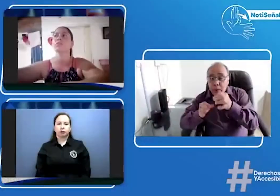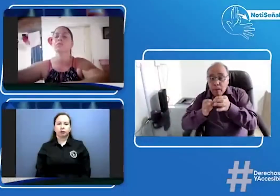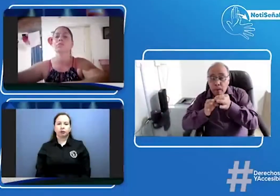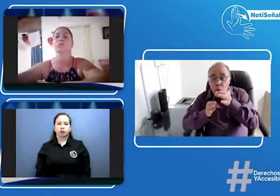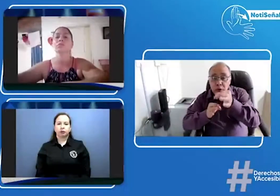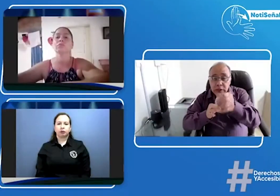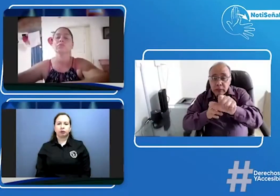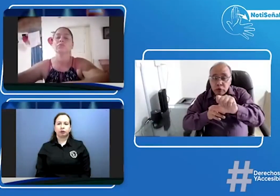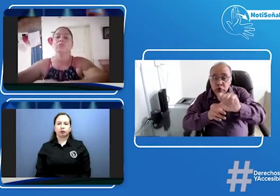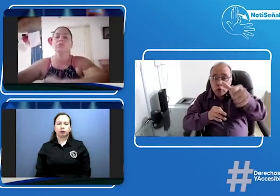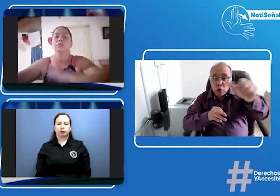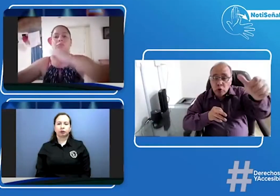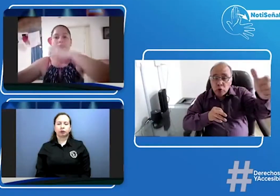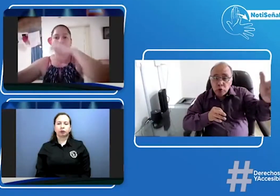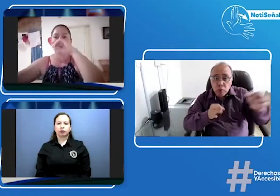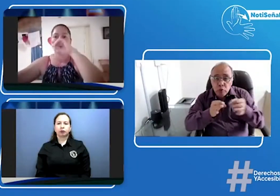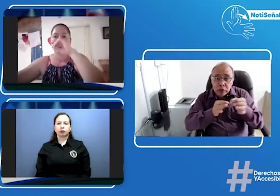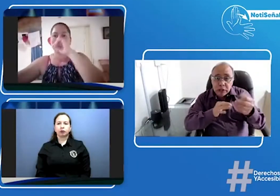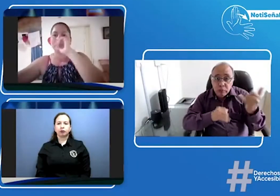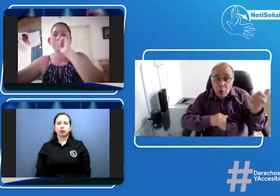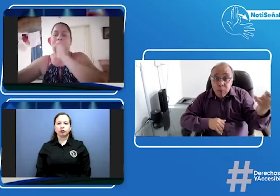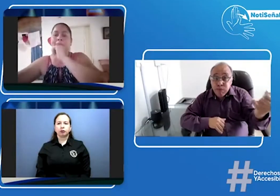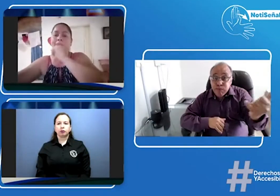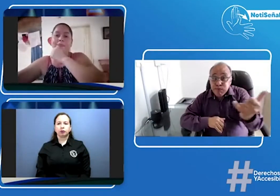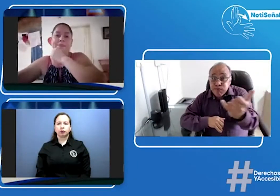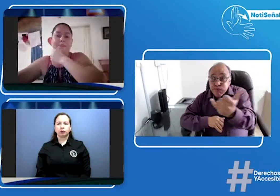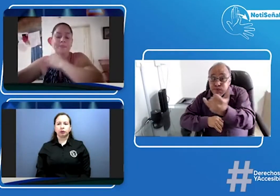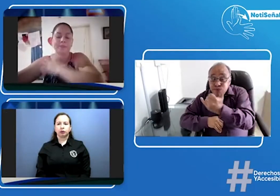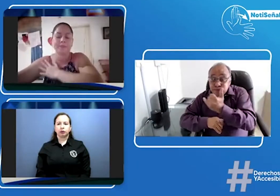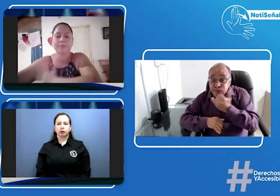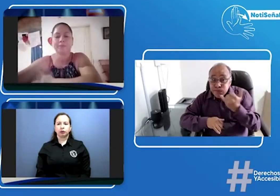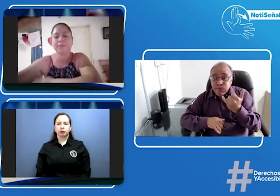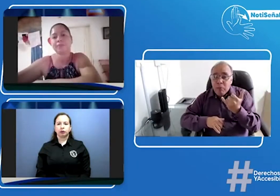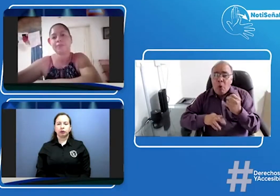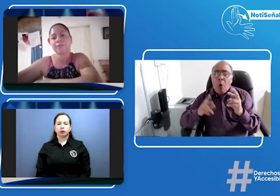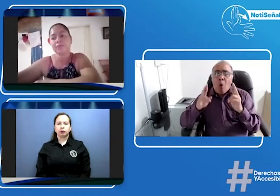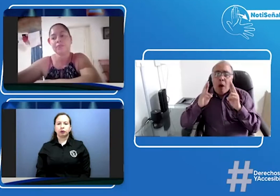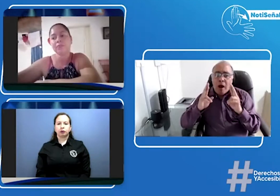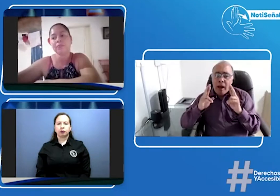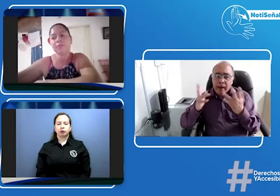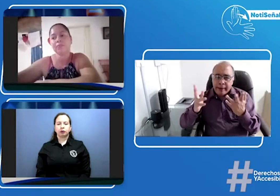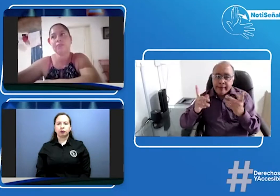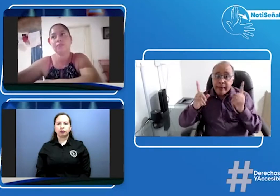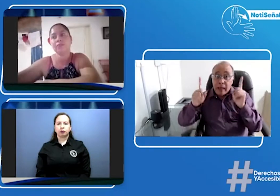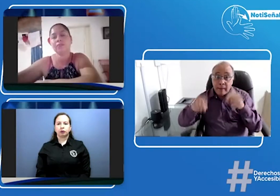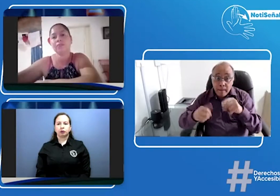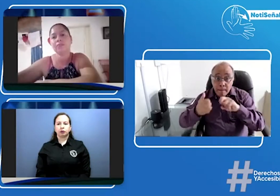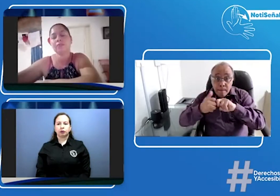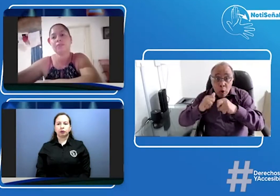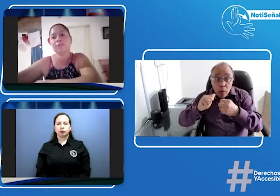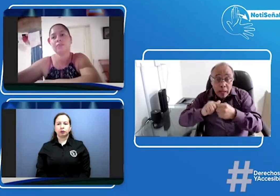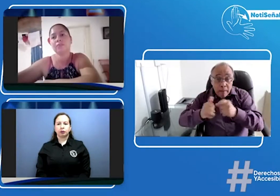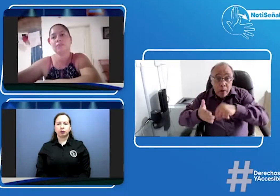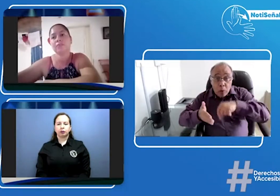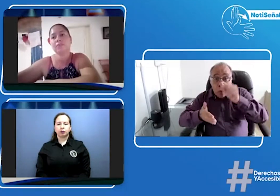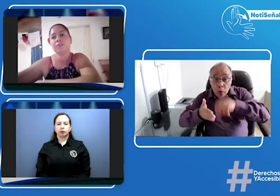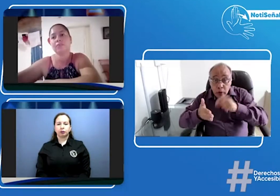la incidencia que se ha hecho desde los padres de familia en su municipio y también para que desde los otros